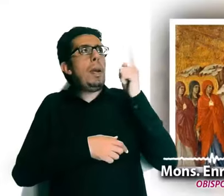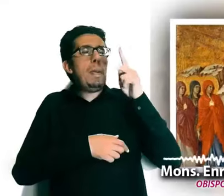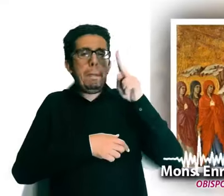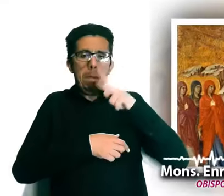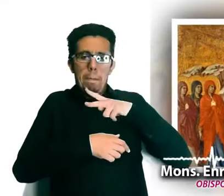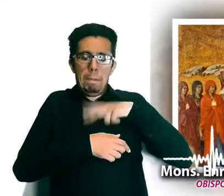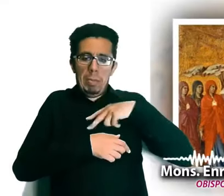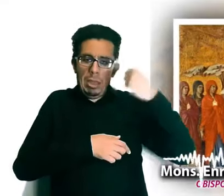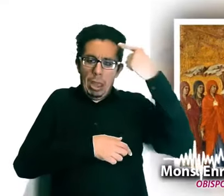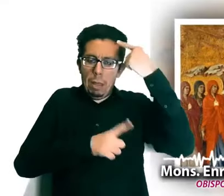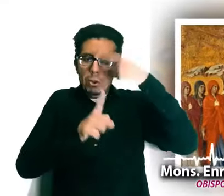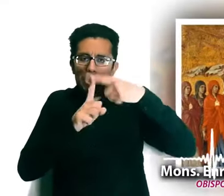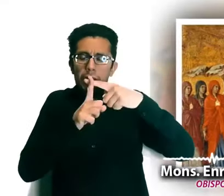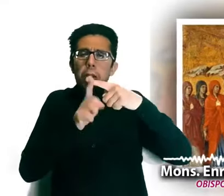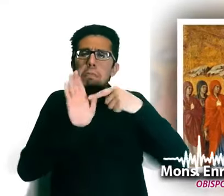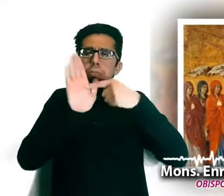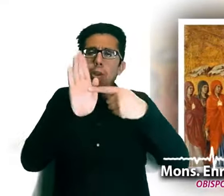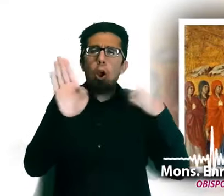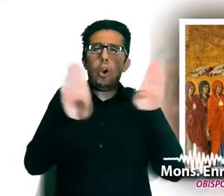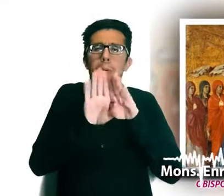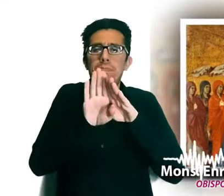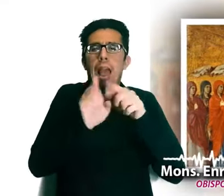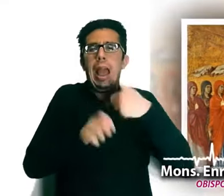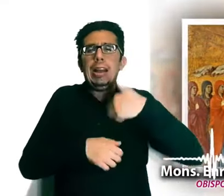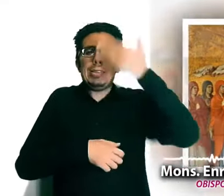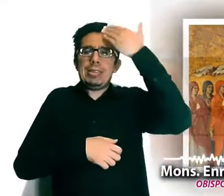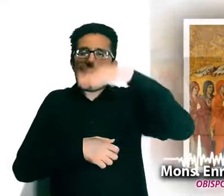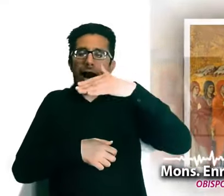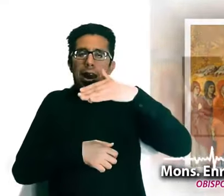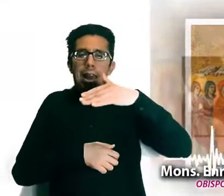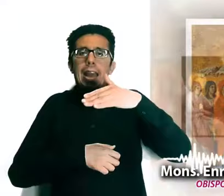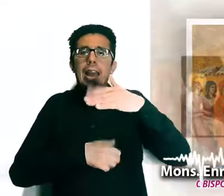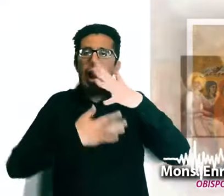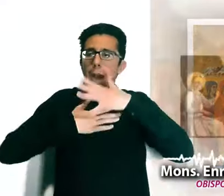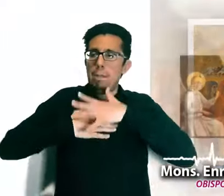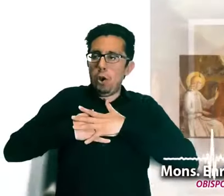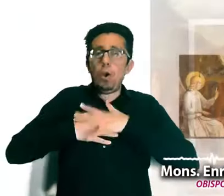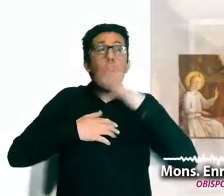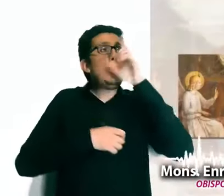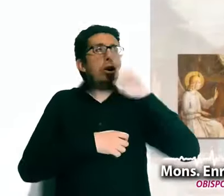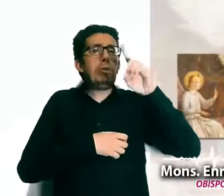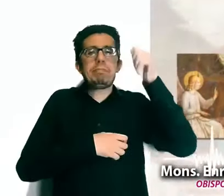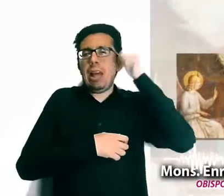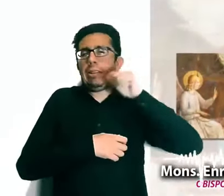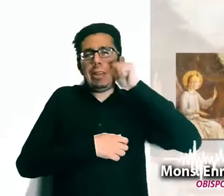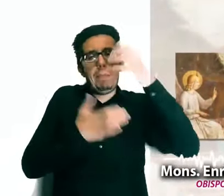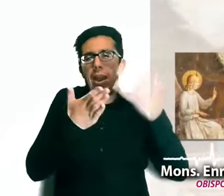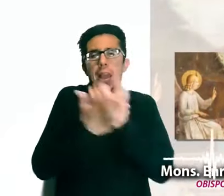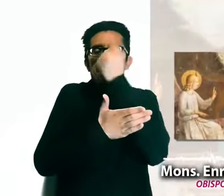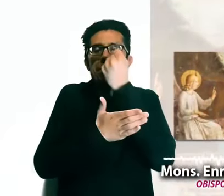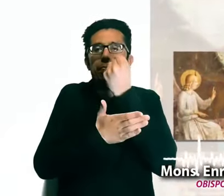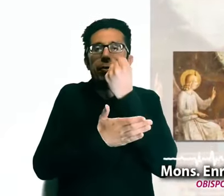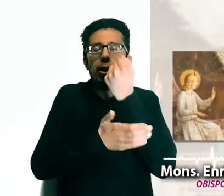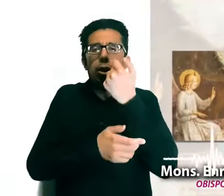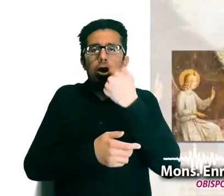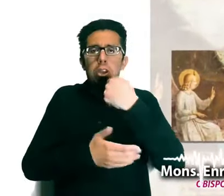sabiendo que la última palabra la tiene el bien, el amor, la tiene Dios? ¿Mi fe en la